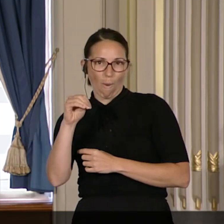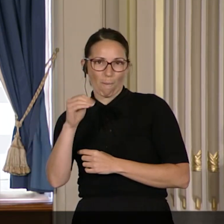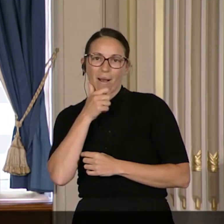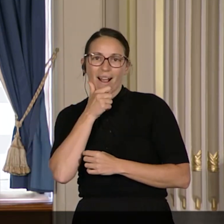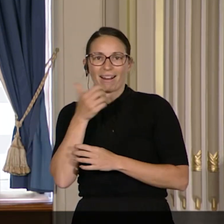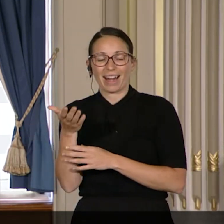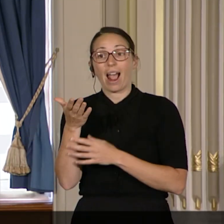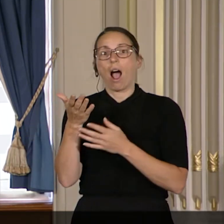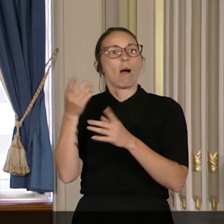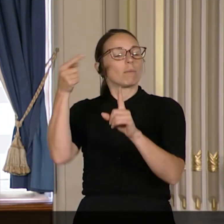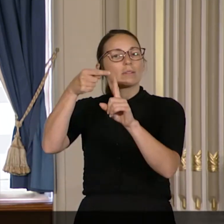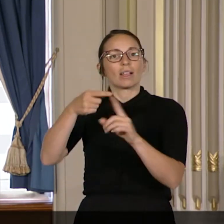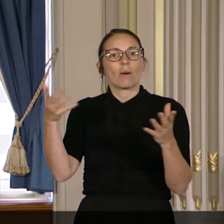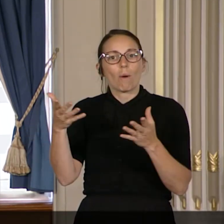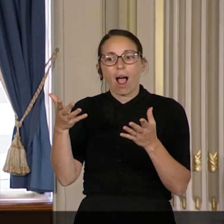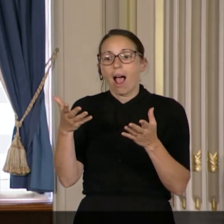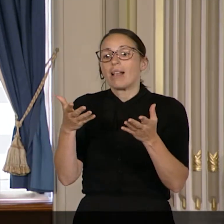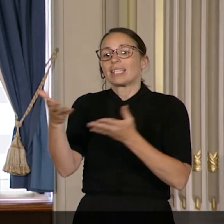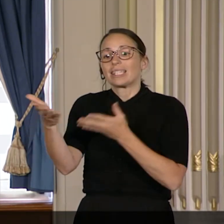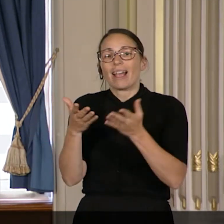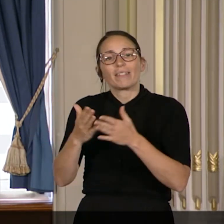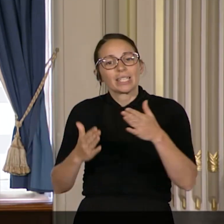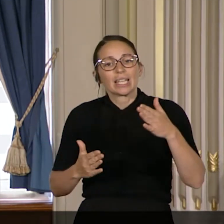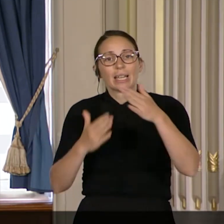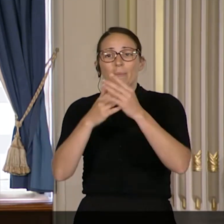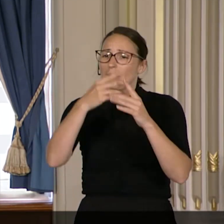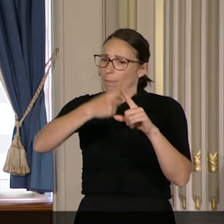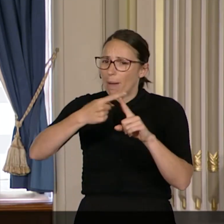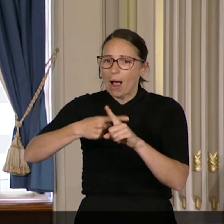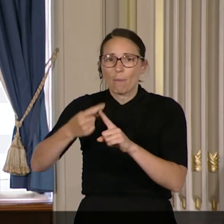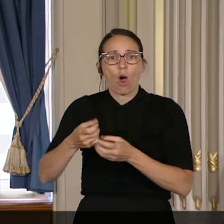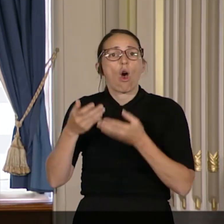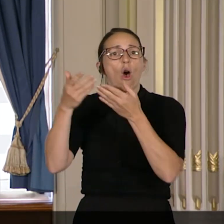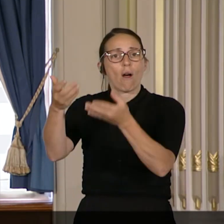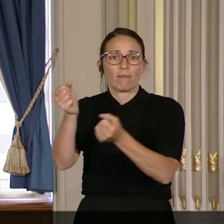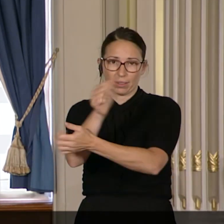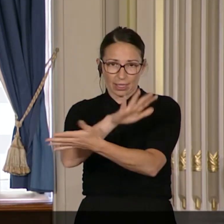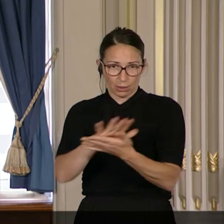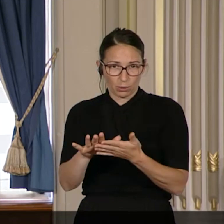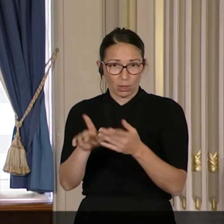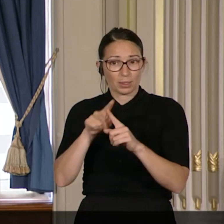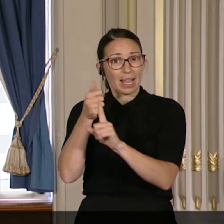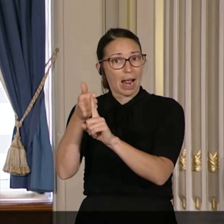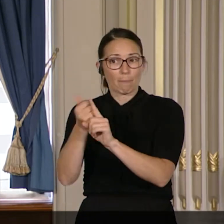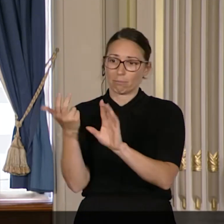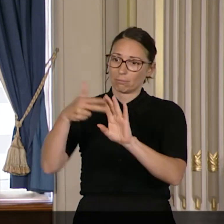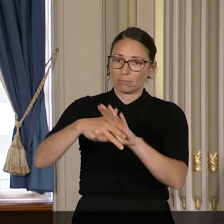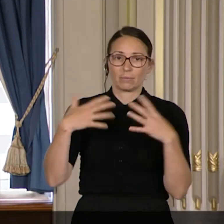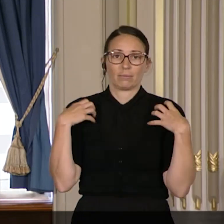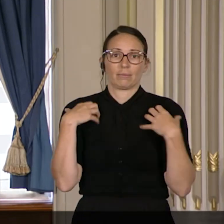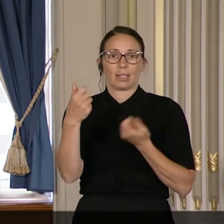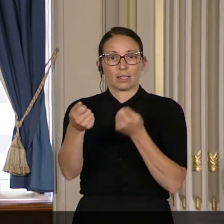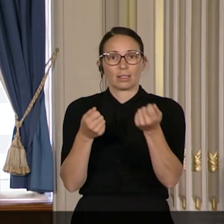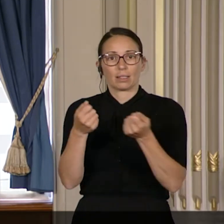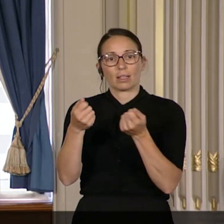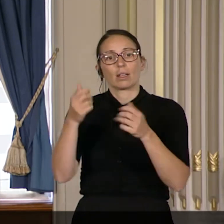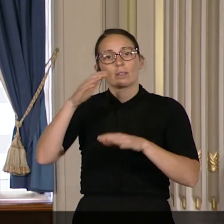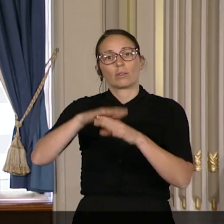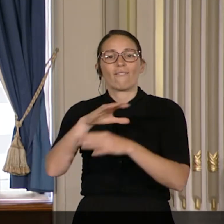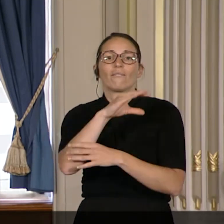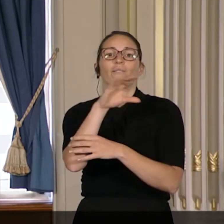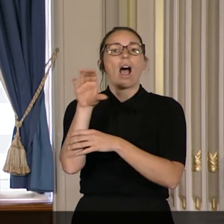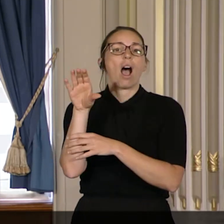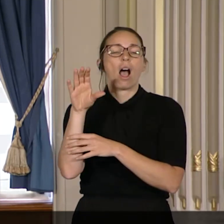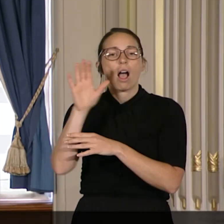offrir aux familles un service de répit mensuel gratuit. Elle fait également partie du Conseil d'administration du Fort-Enfant